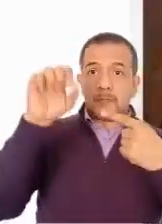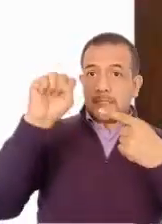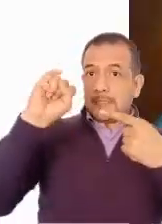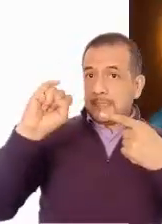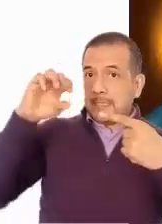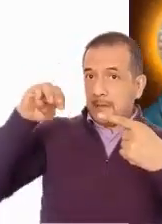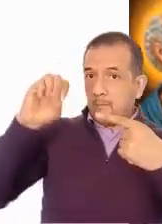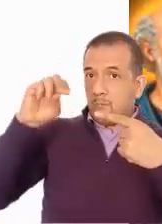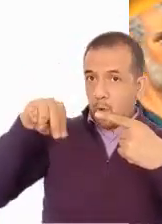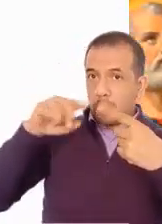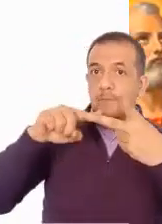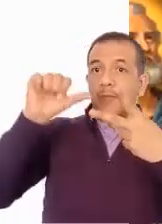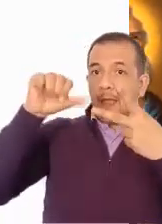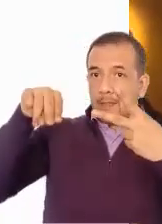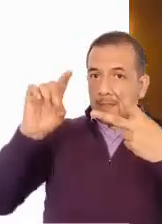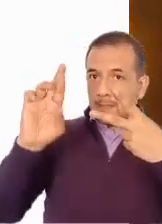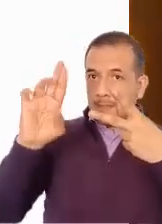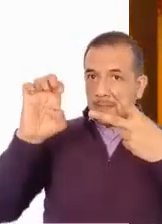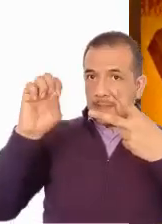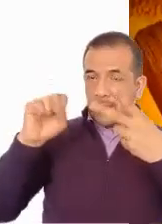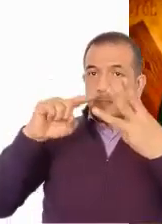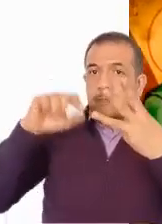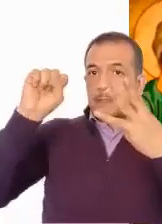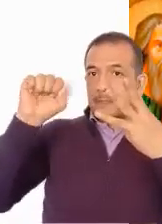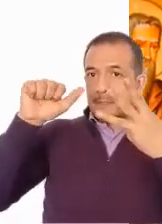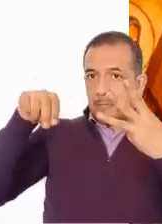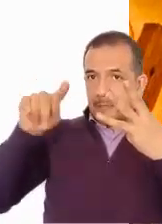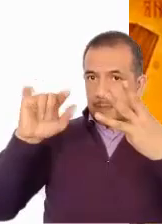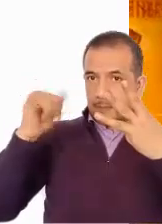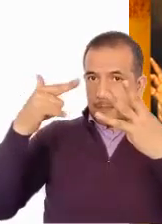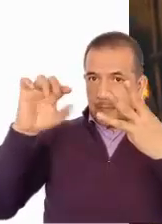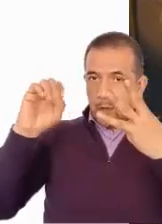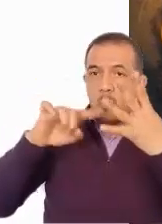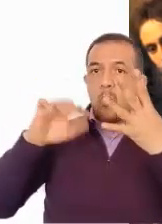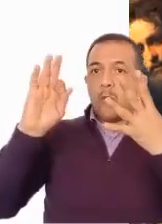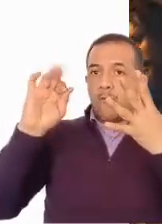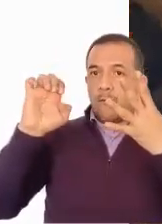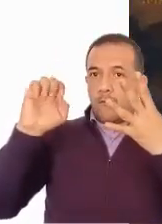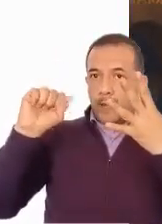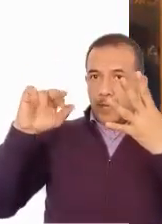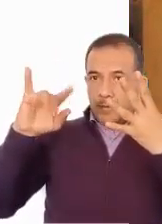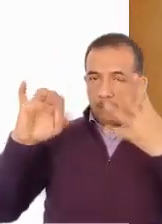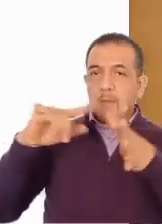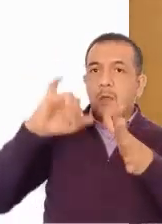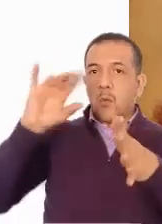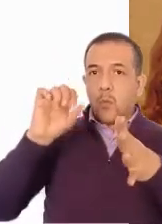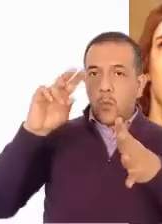llamó Pedro y su hermano Andrés. Santiago y Juan. Felipe y Bartolomé.